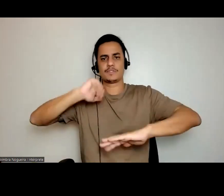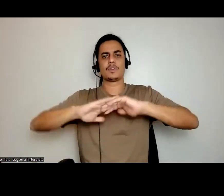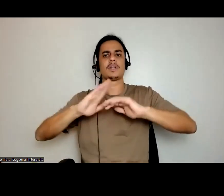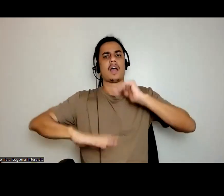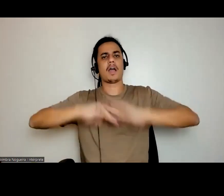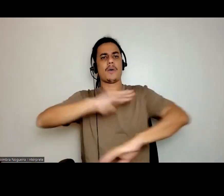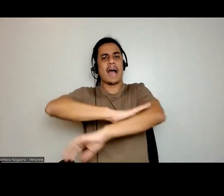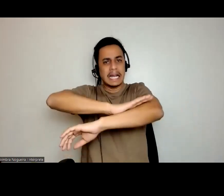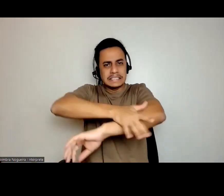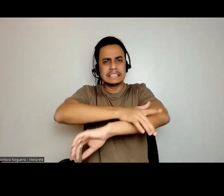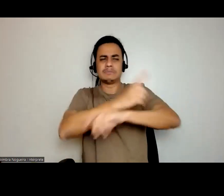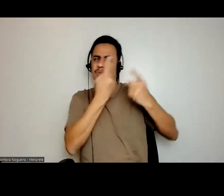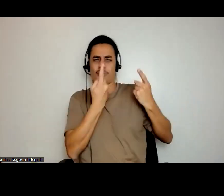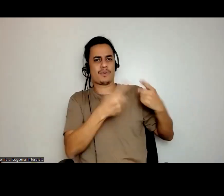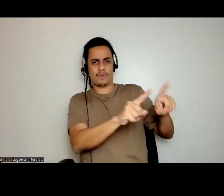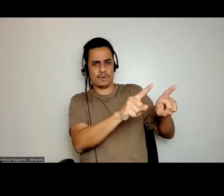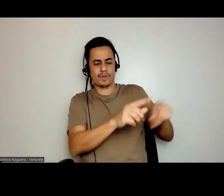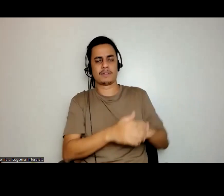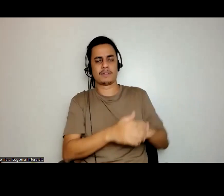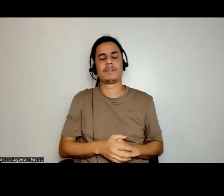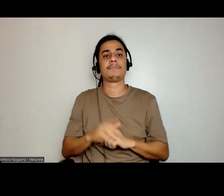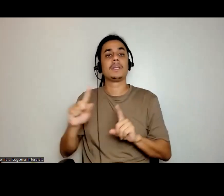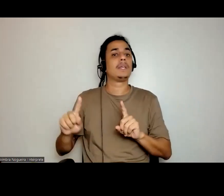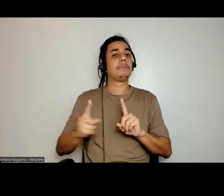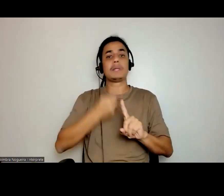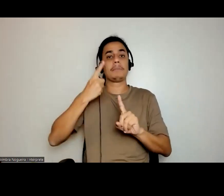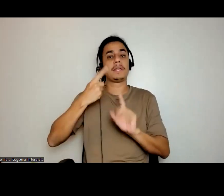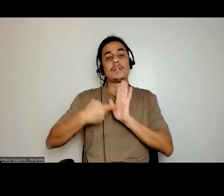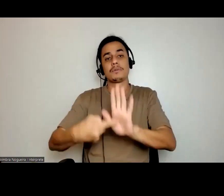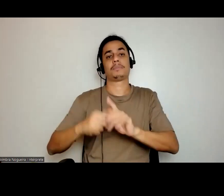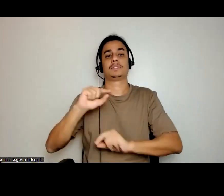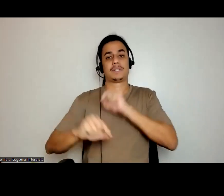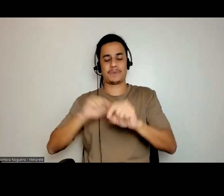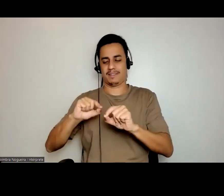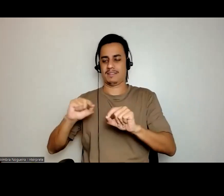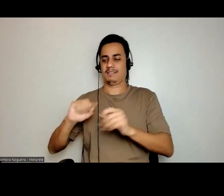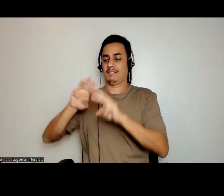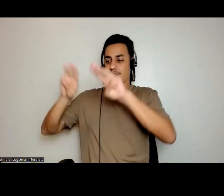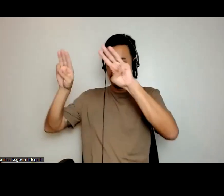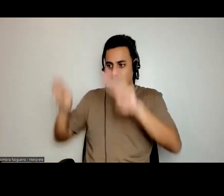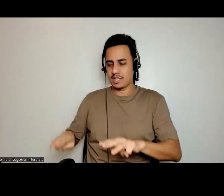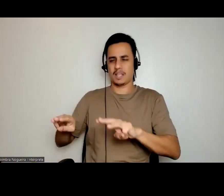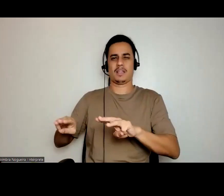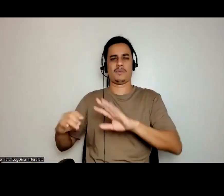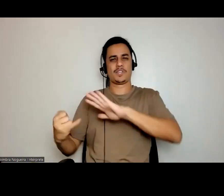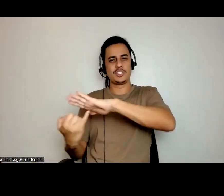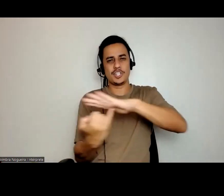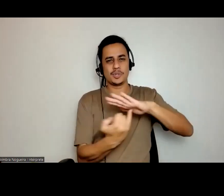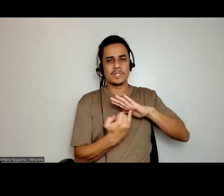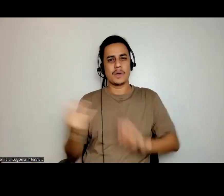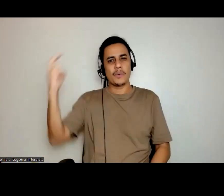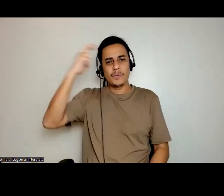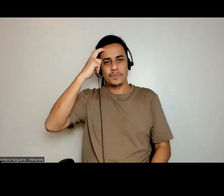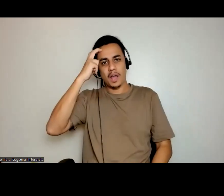evidenciando também o papel dos museus e instituições culturais na descolonização de narrativas